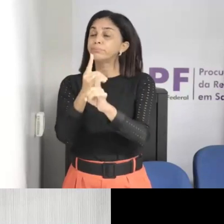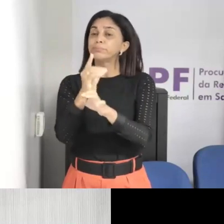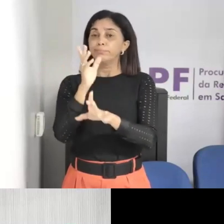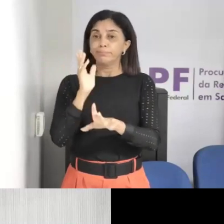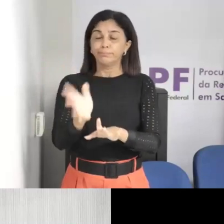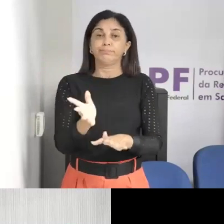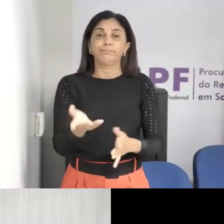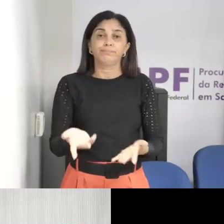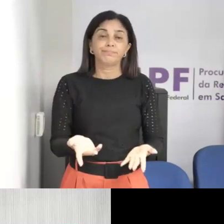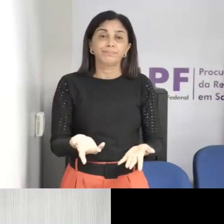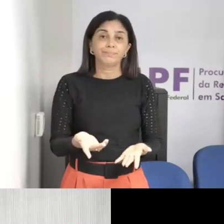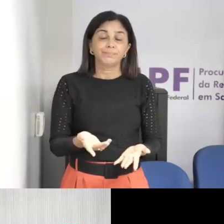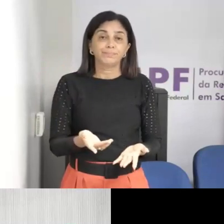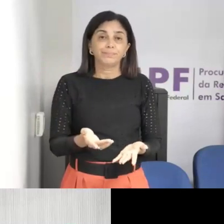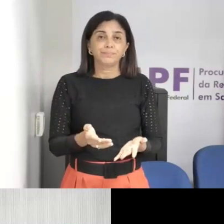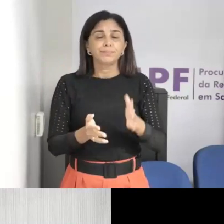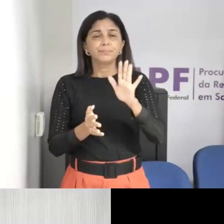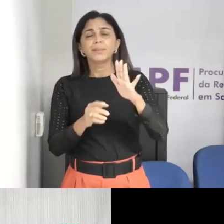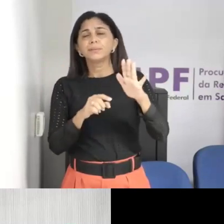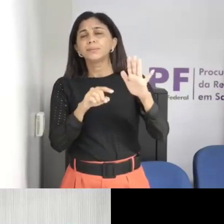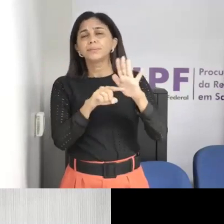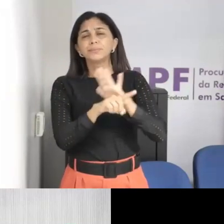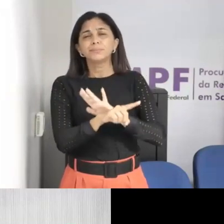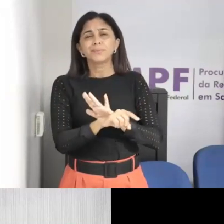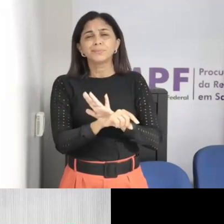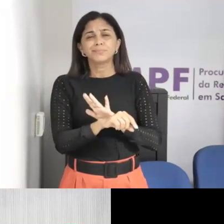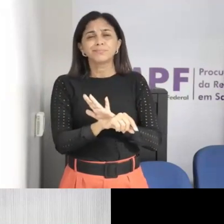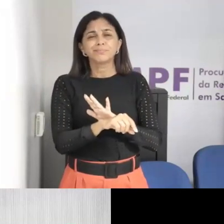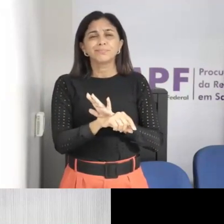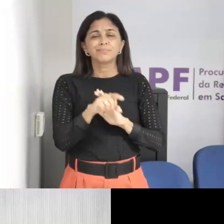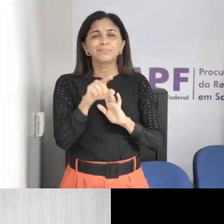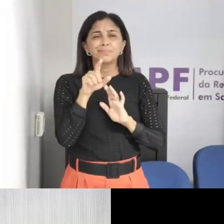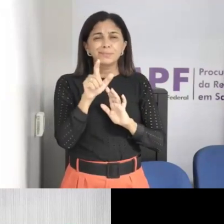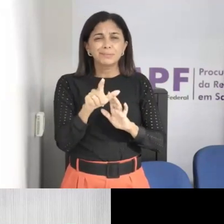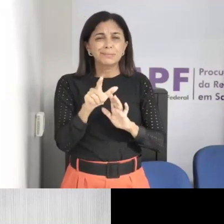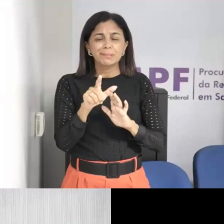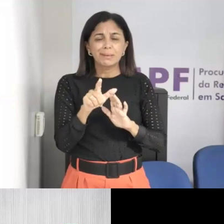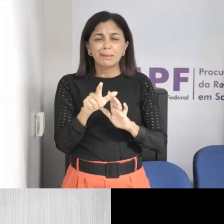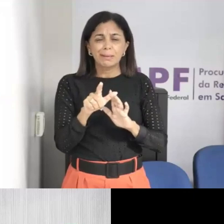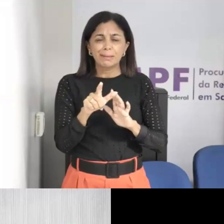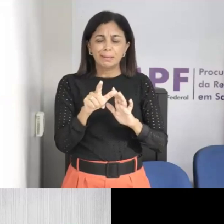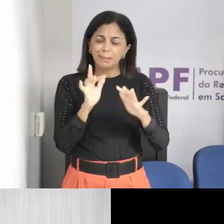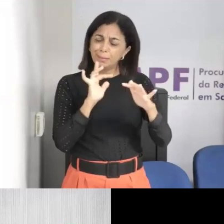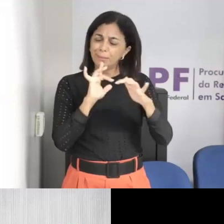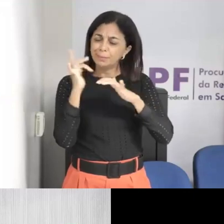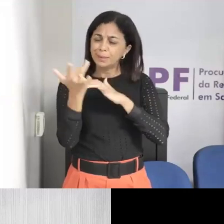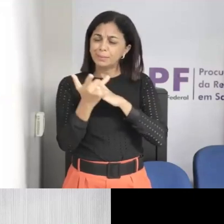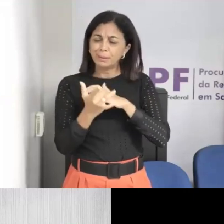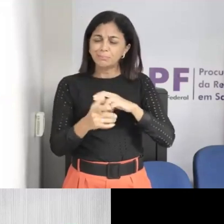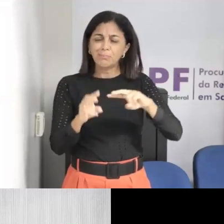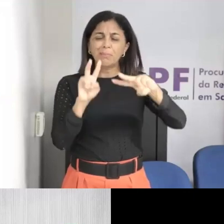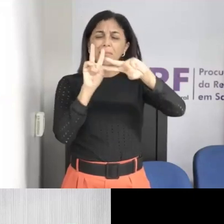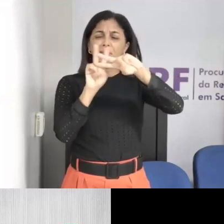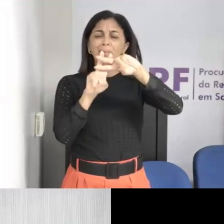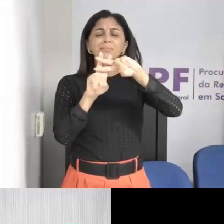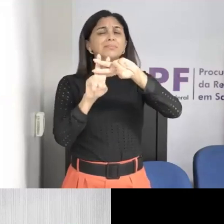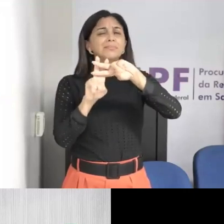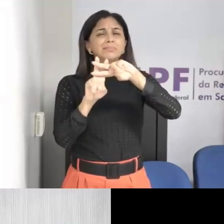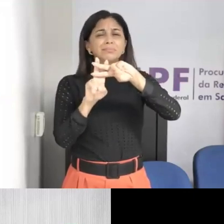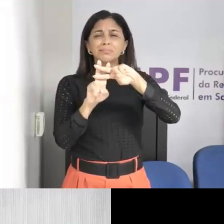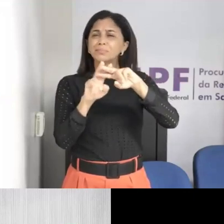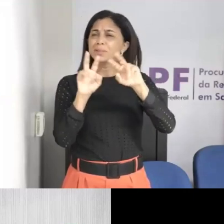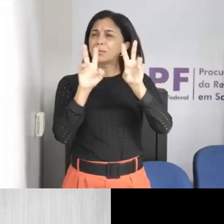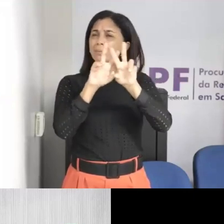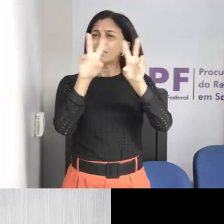por exemplo, eu queria que você falasse um pouco sobre o uso das hashtags nas redes sociais, que elas são usadas, na verdade,